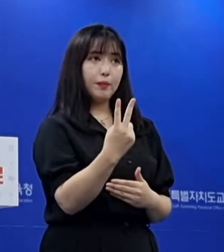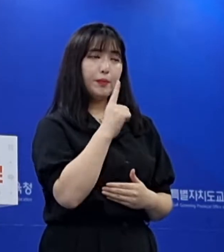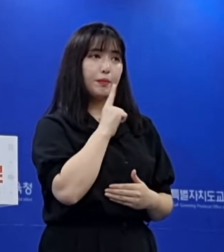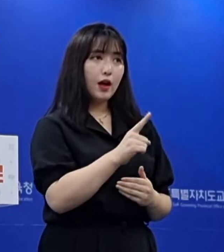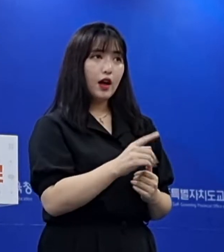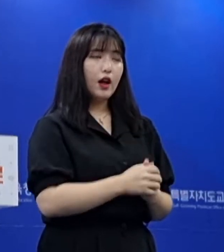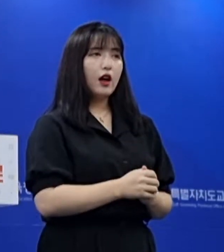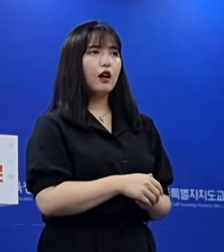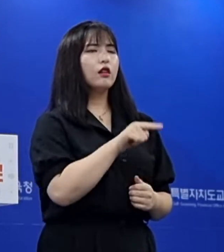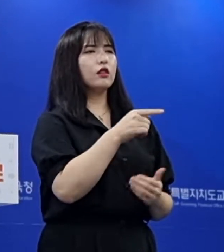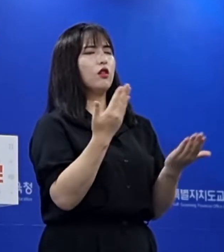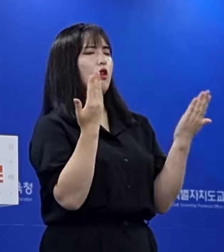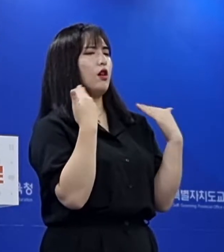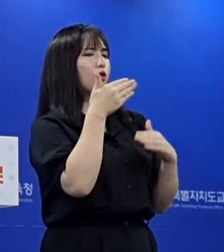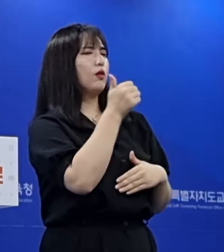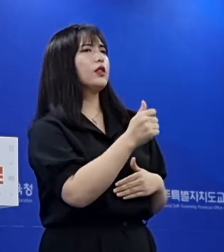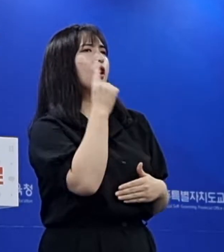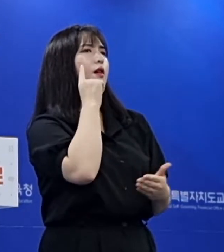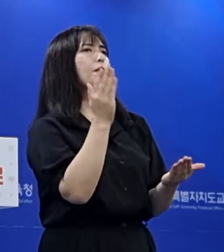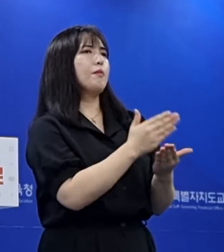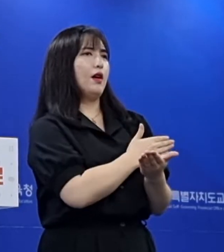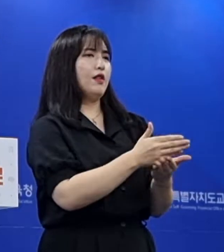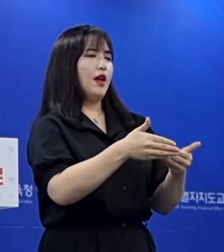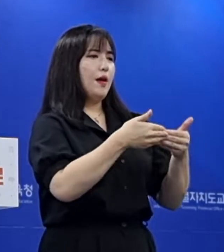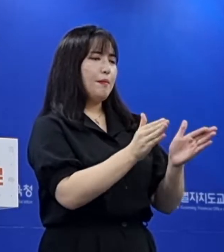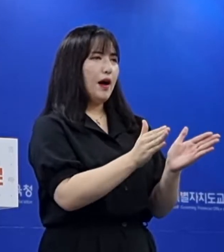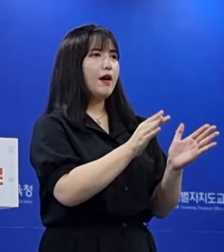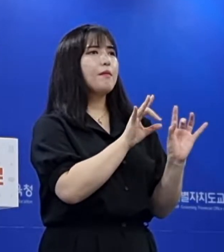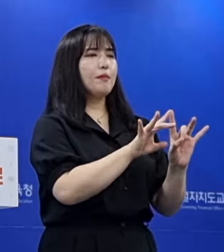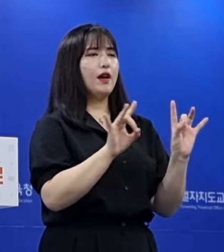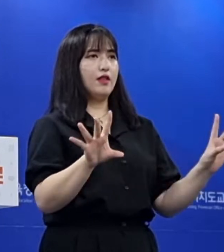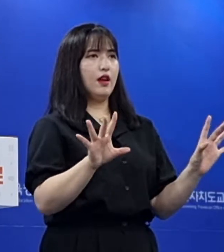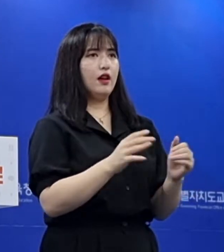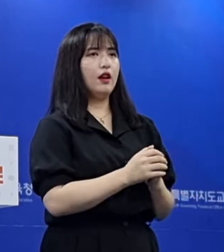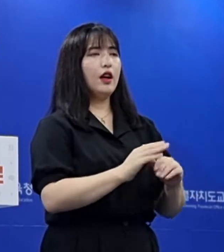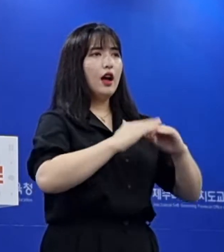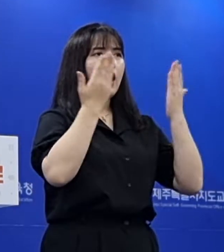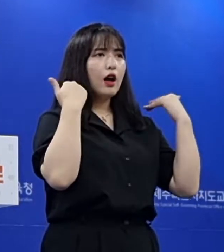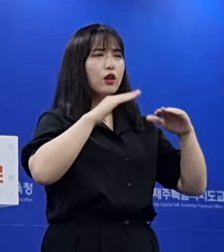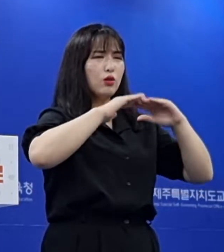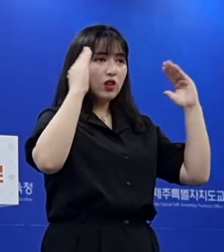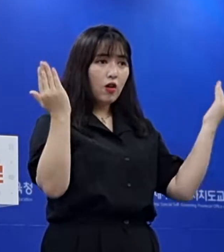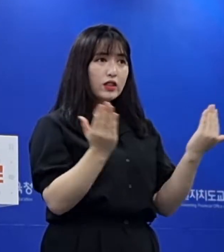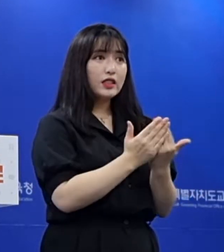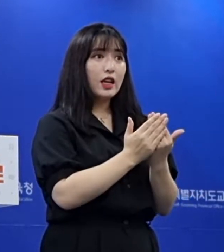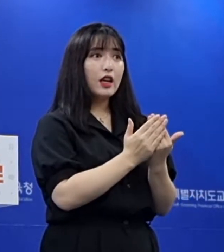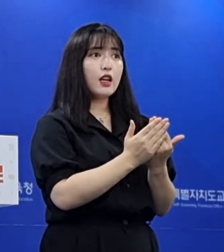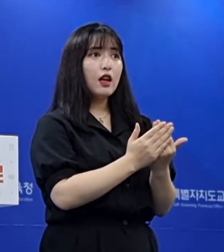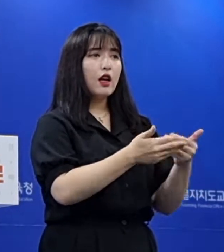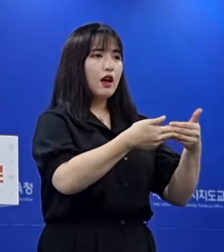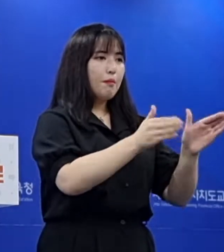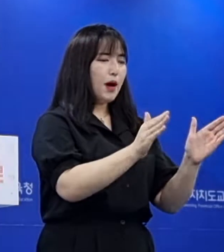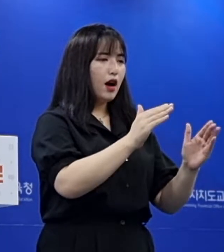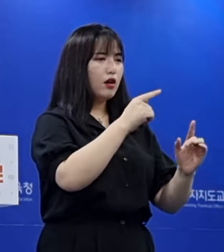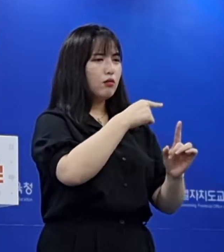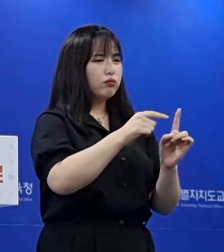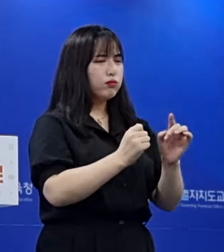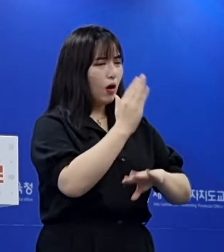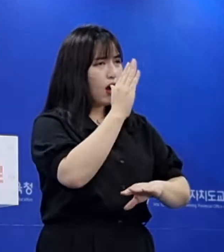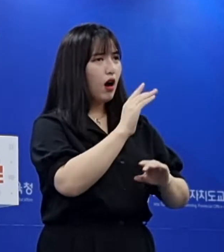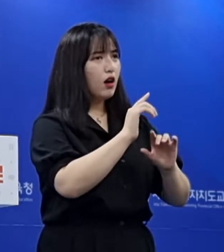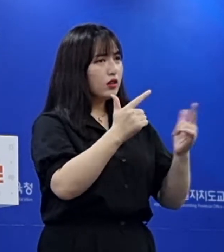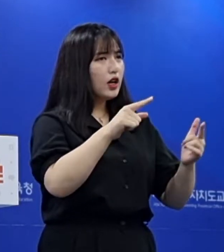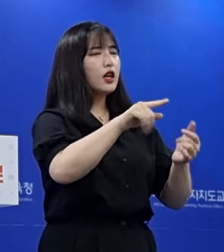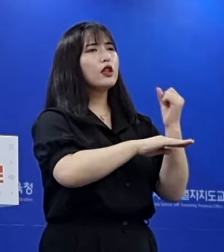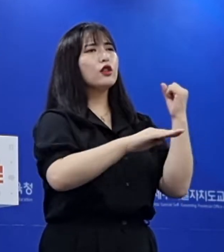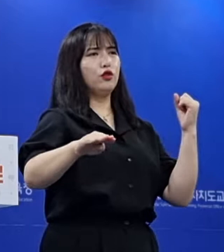학교장 판단 후에 일단 반부터 반별로 가능하겠습니다. 학교 전체는 반부터 또 그 다음에 반이 몇 개 이상 되어서 학교 전체가 해야